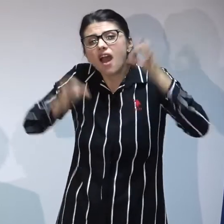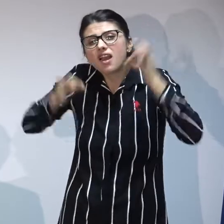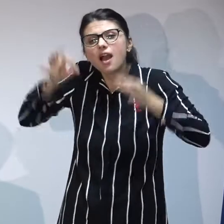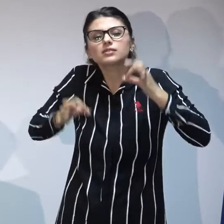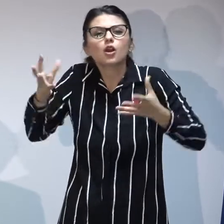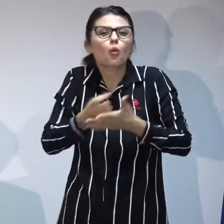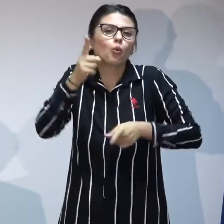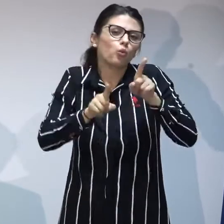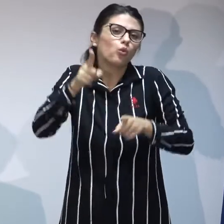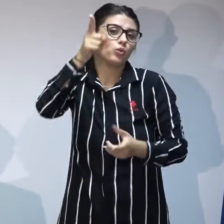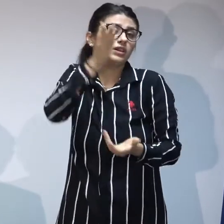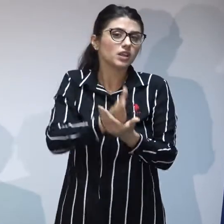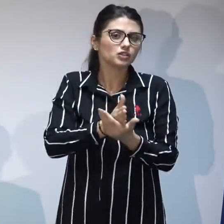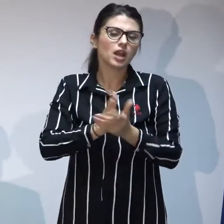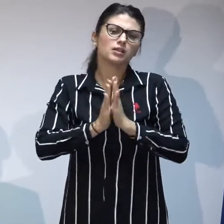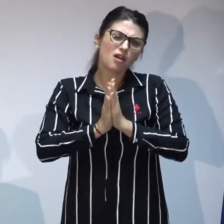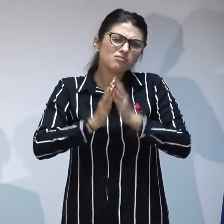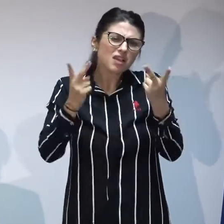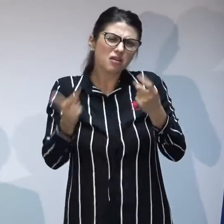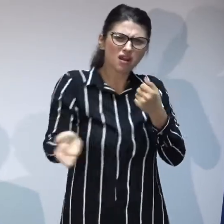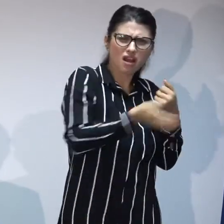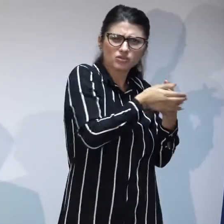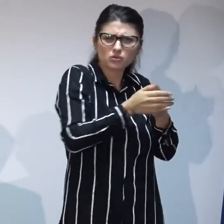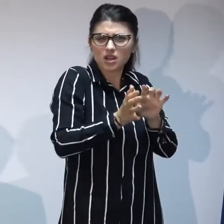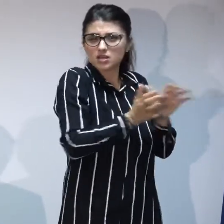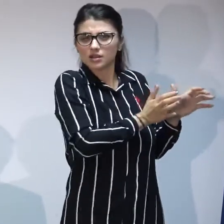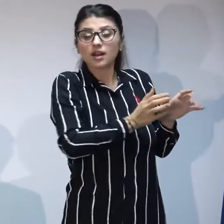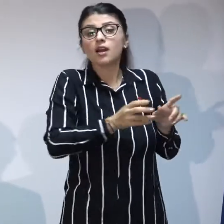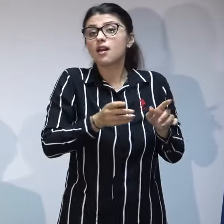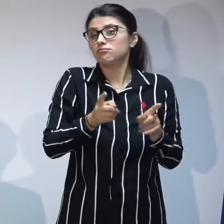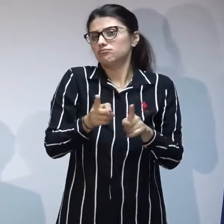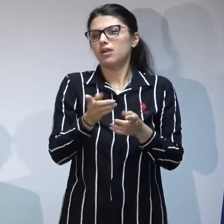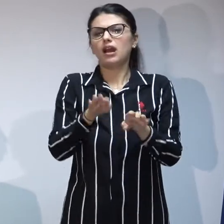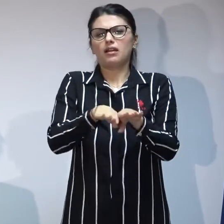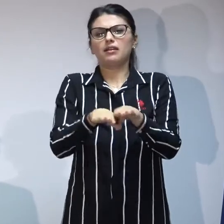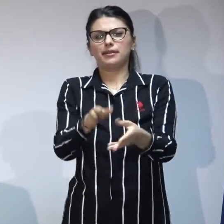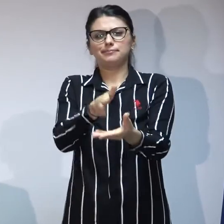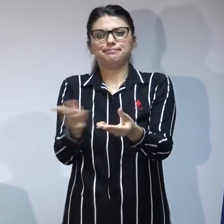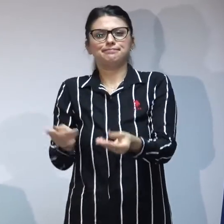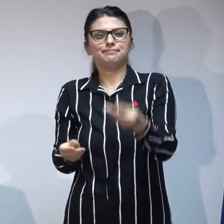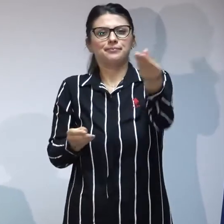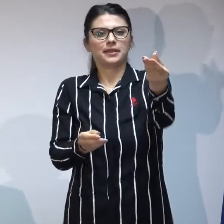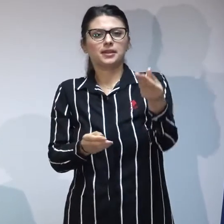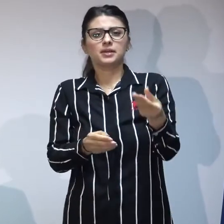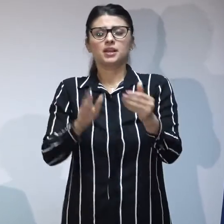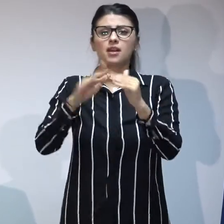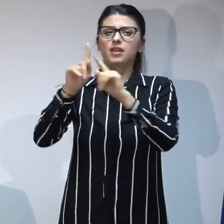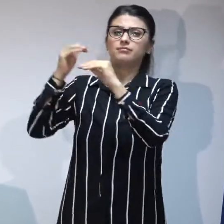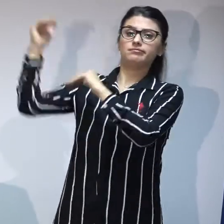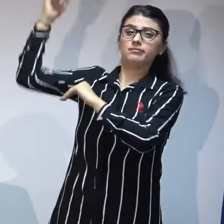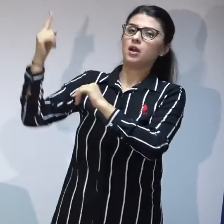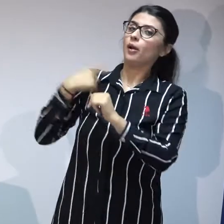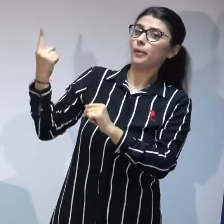haideți să nu ne mai ascundem în spatele unor hârtii venite de la o autoritate ierarhic superioară